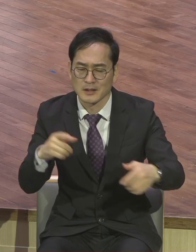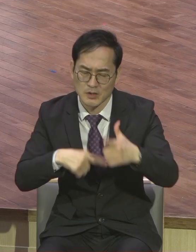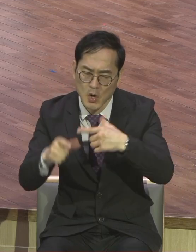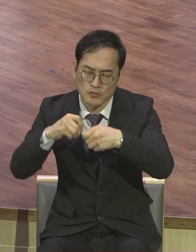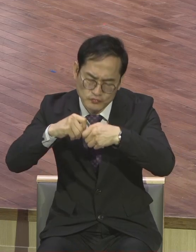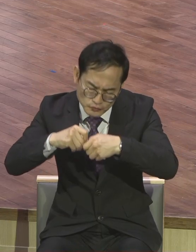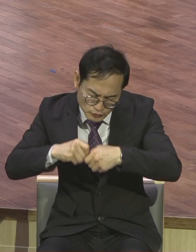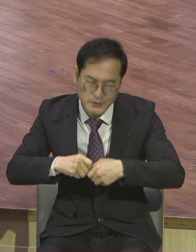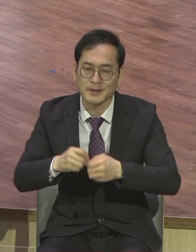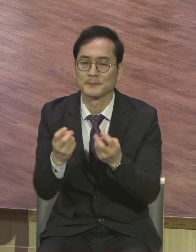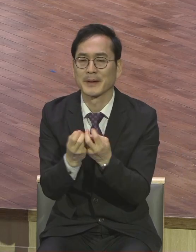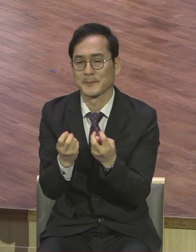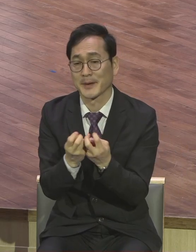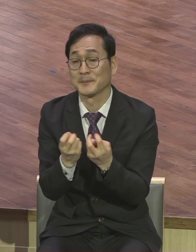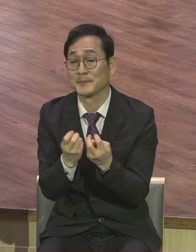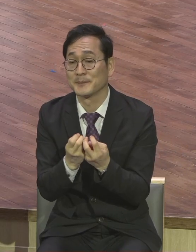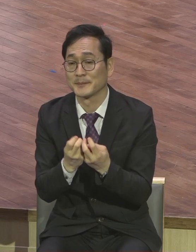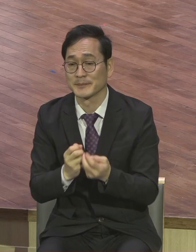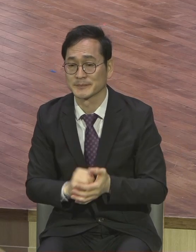영적인 싸움을 싸워야 되는데